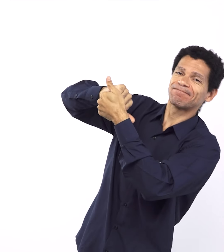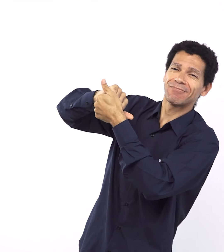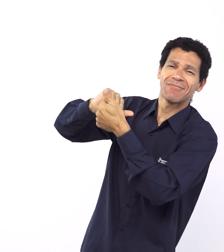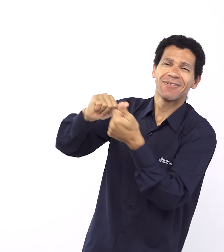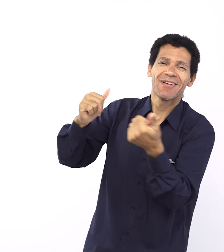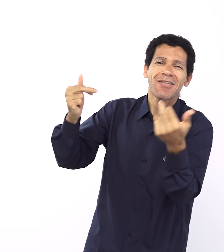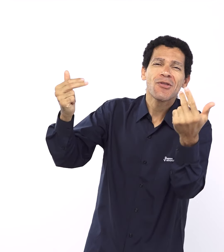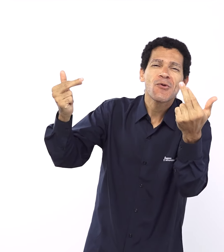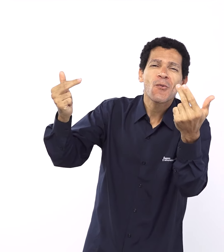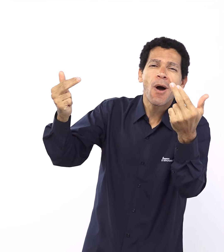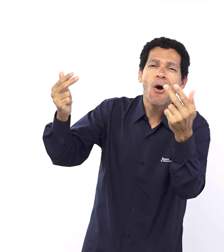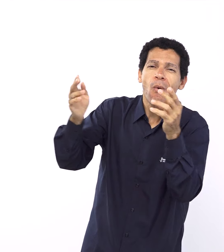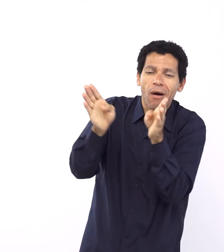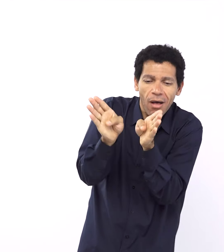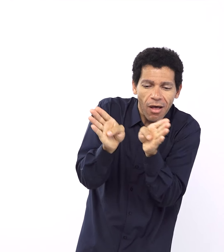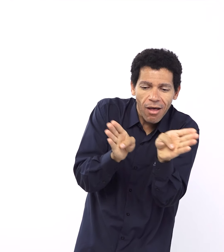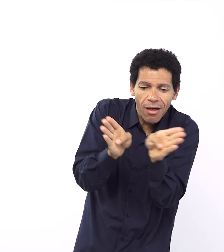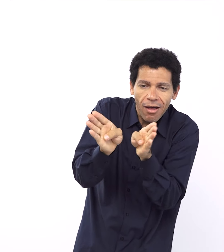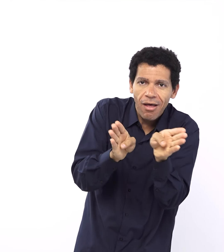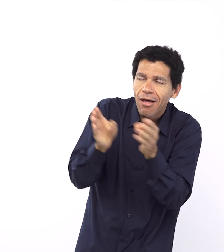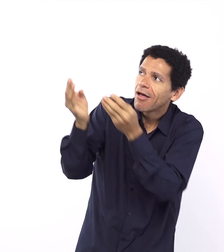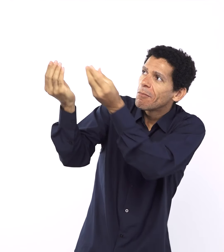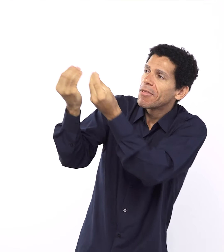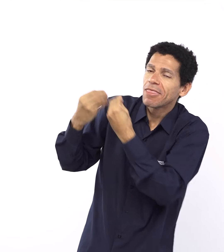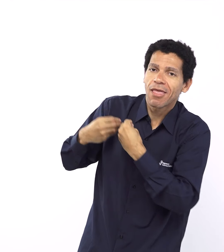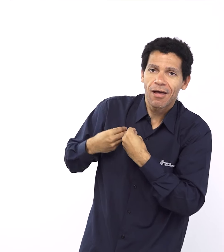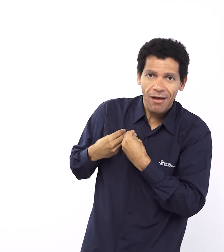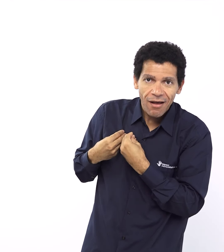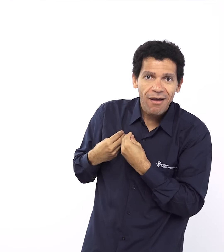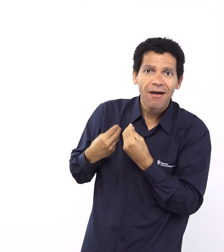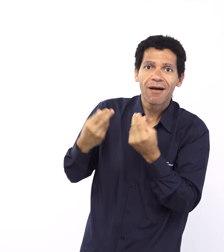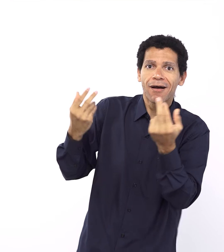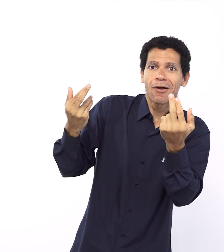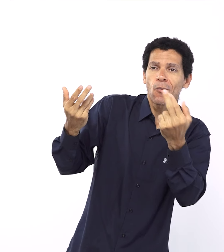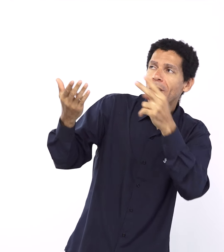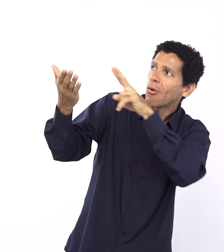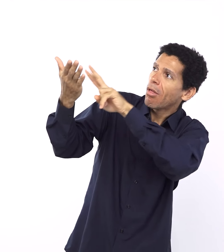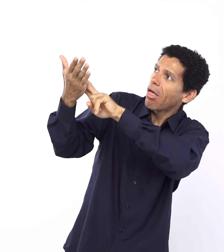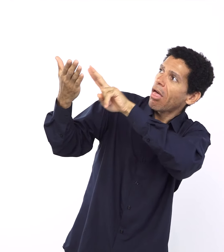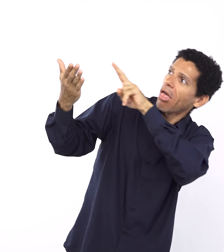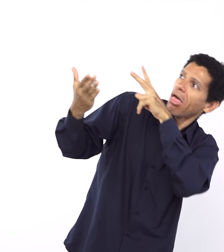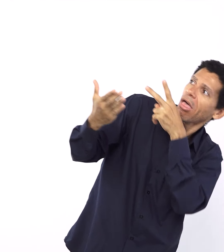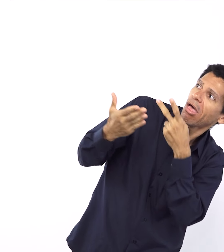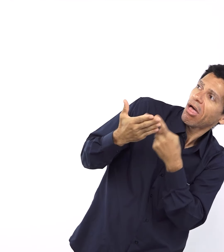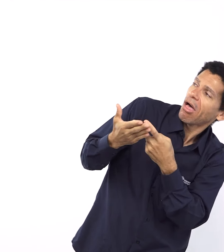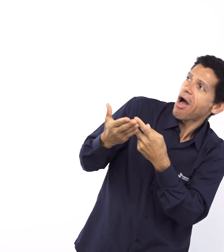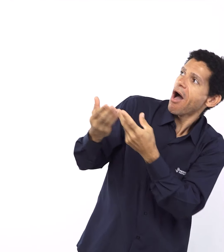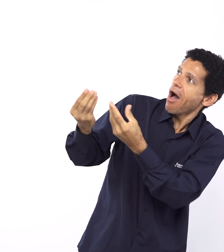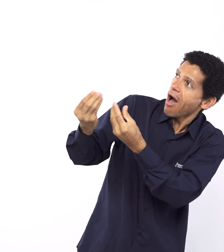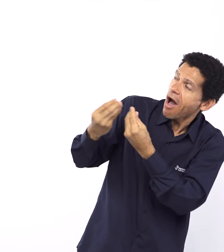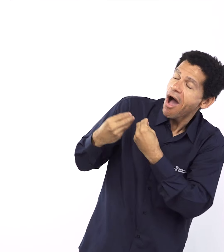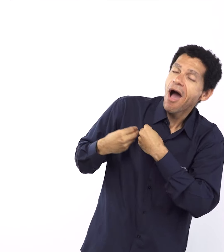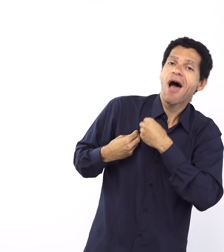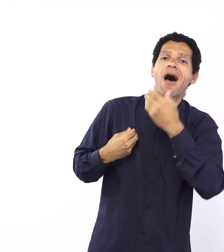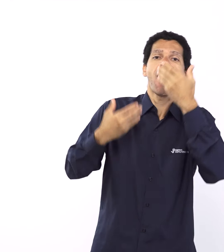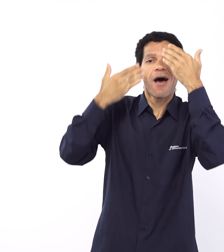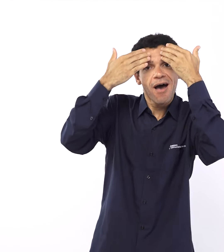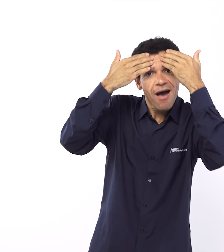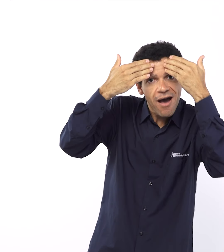tão próximo. Mas isso a gente só consegue entender porque Deus escolheu se aproximar, por mais que seja, de